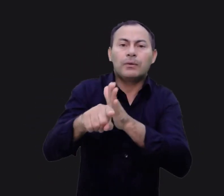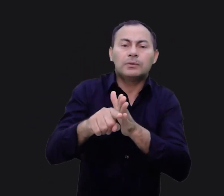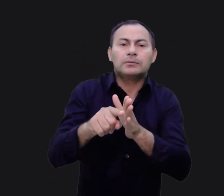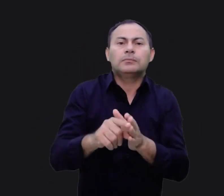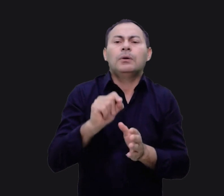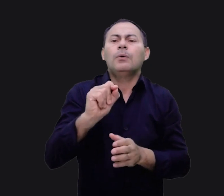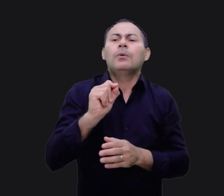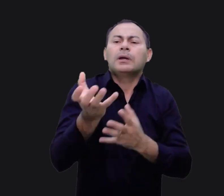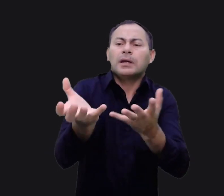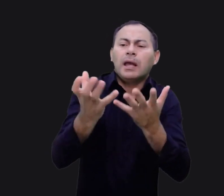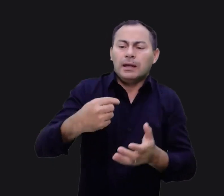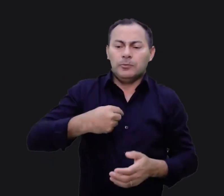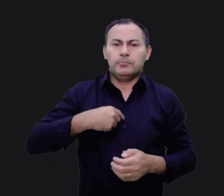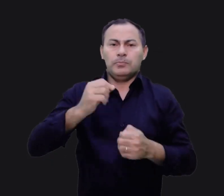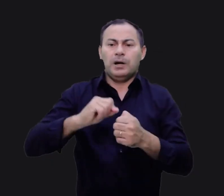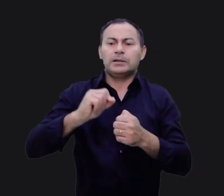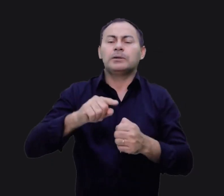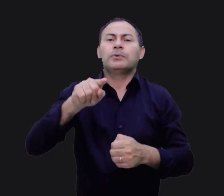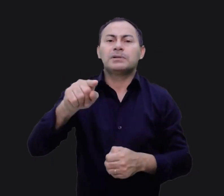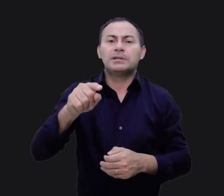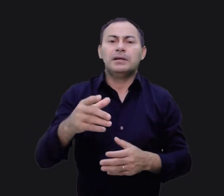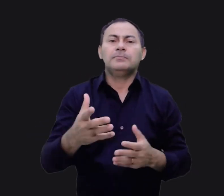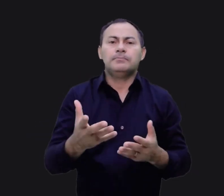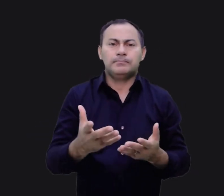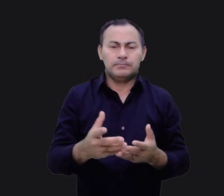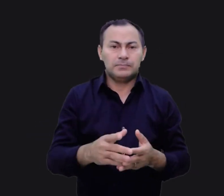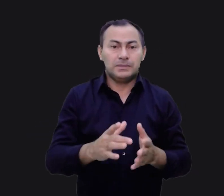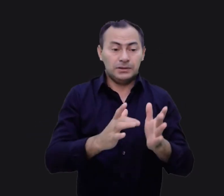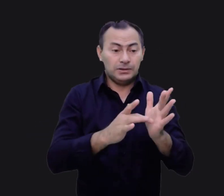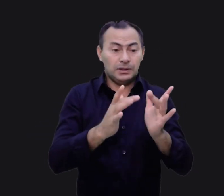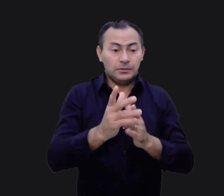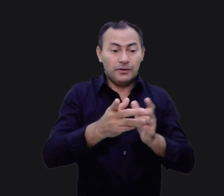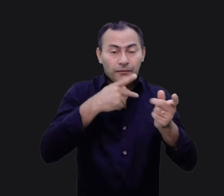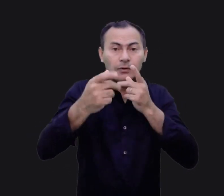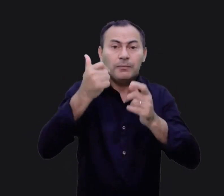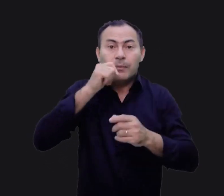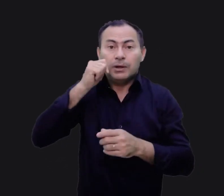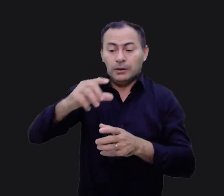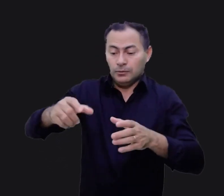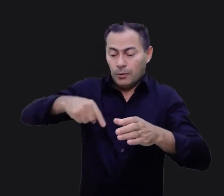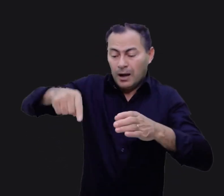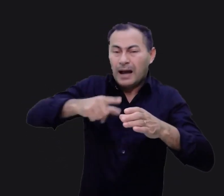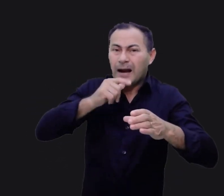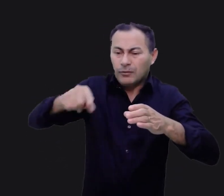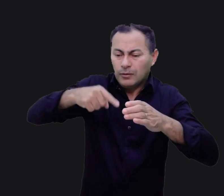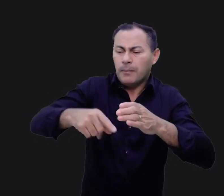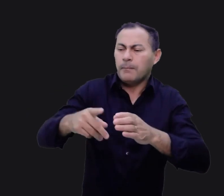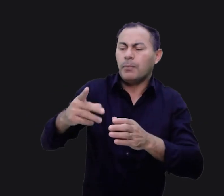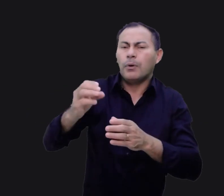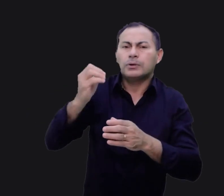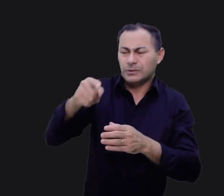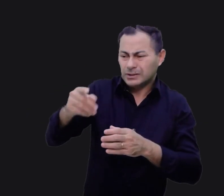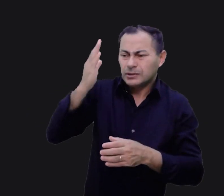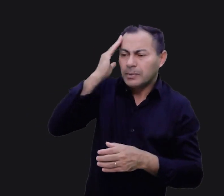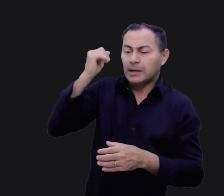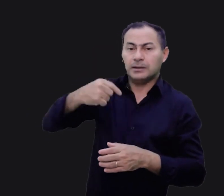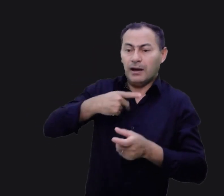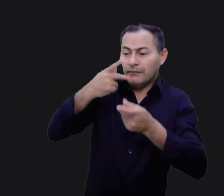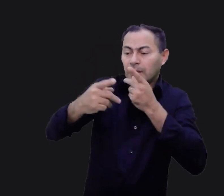pergunta. O que quer que eu faça por você? Ele disse para a mulher no poço. Se você soubesse com quem está falando, que